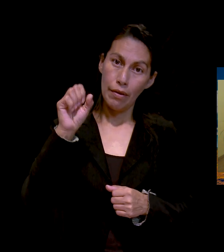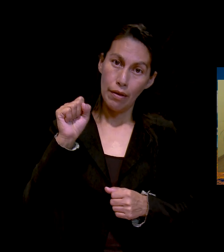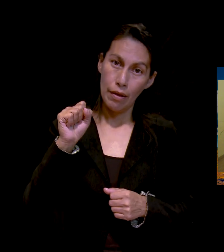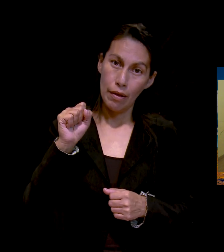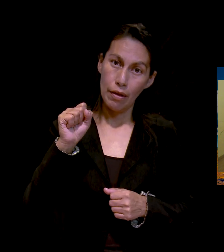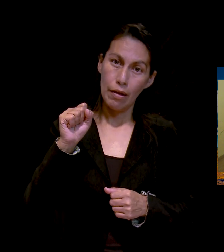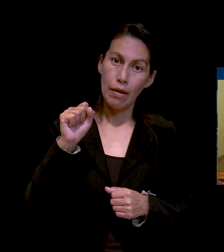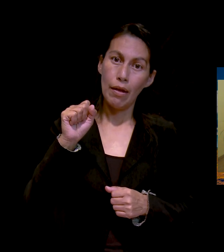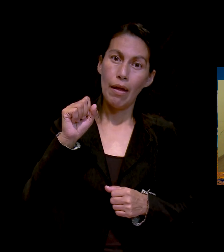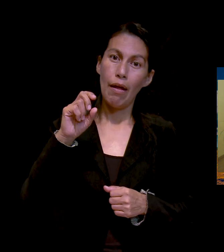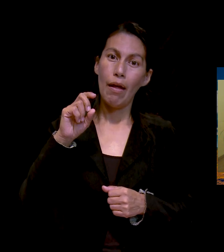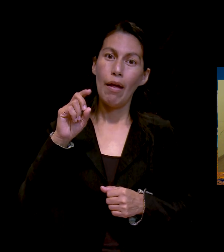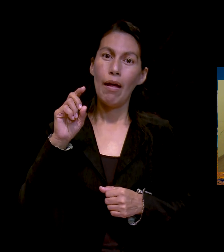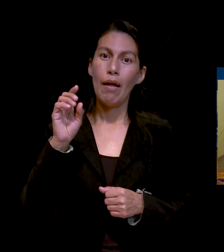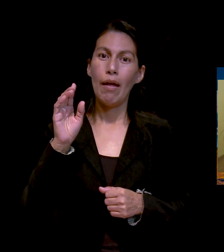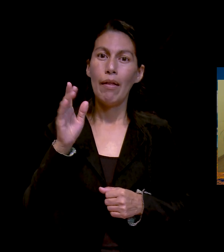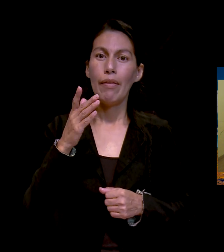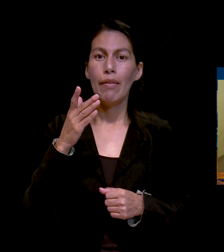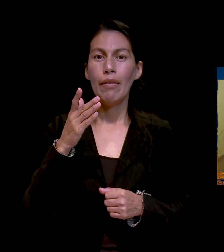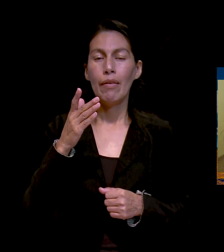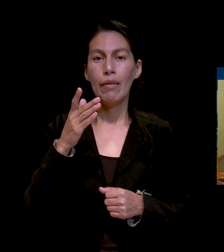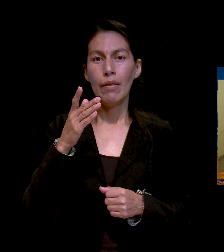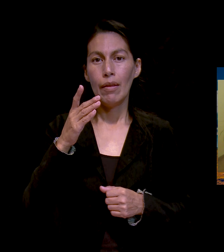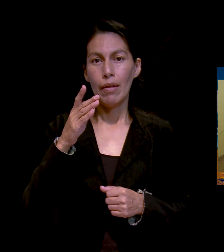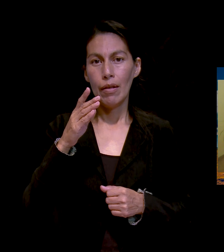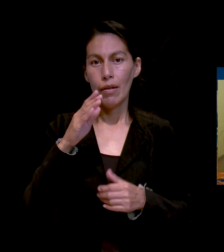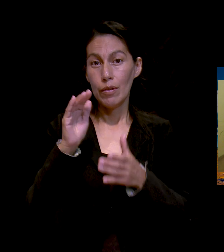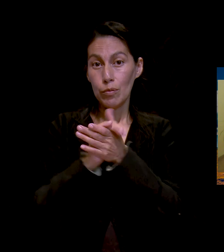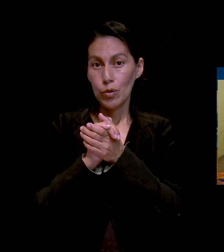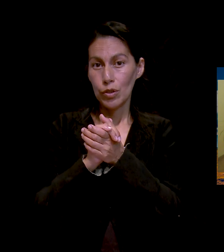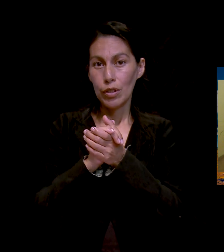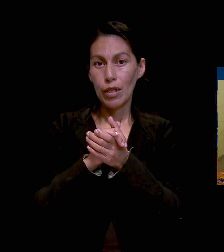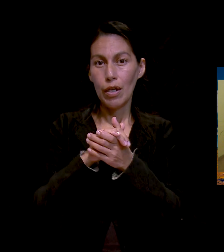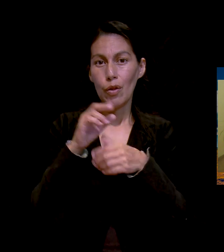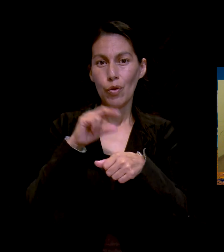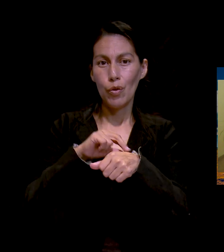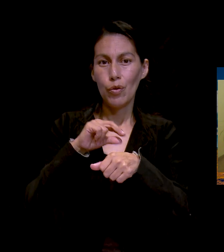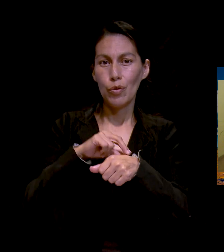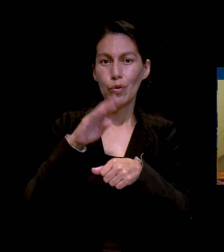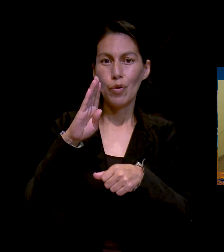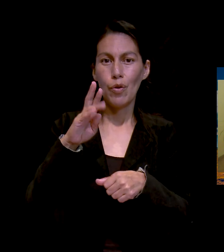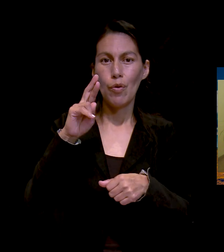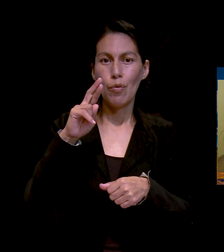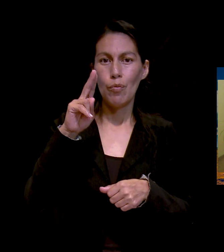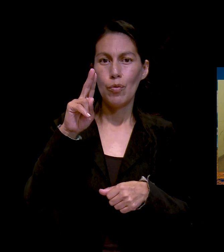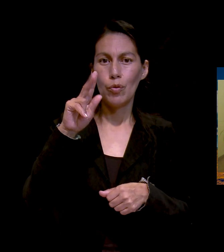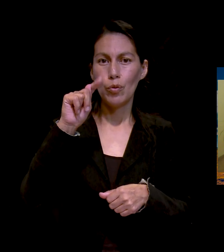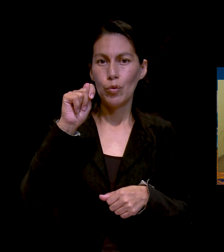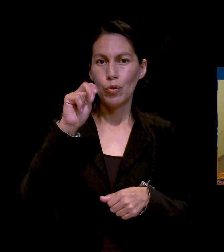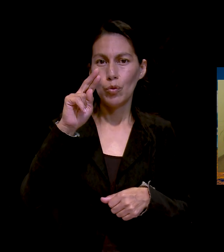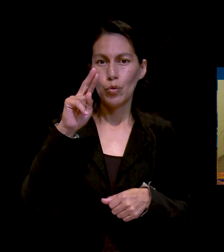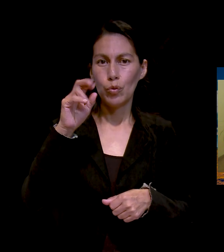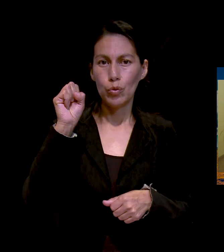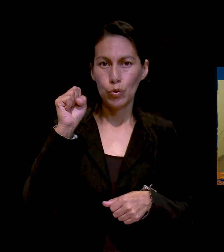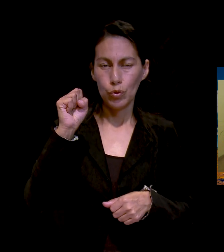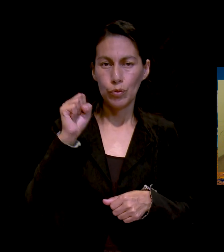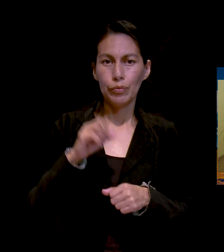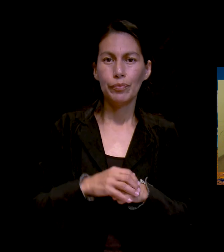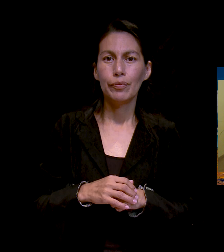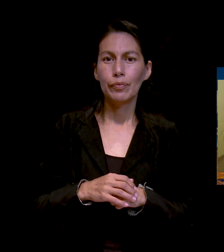de poder escuchar su nombre. Pedimos que sus oraciones por Nueva Orleans a los